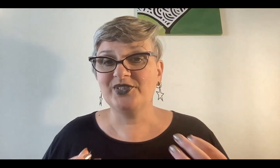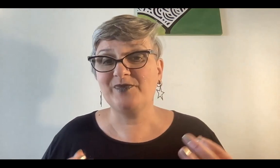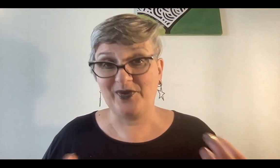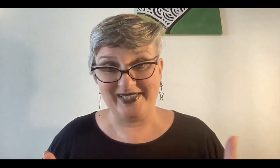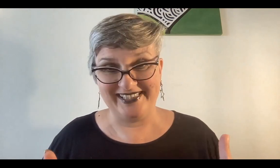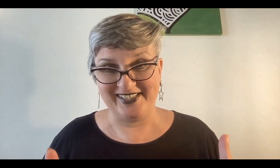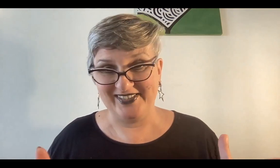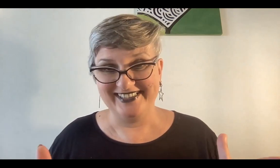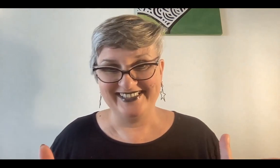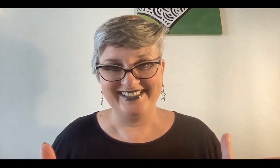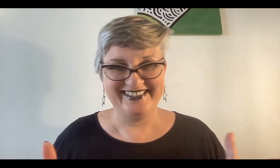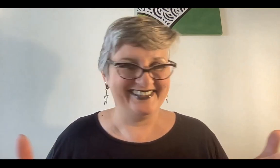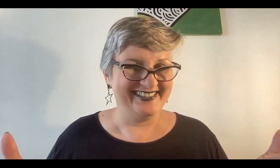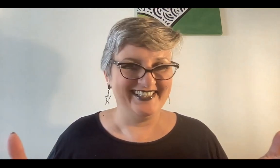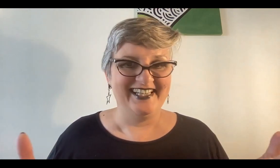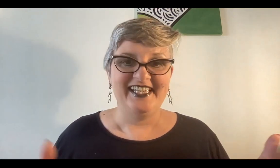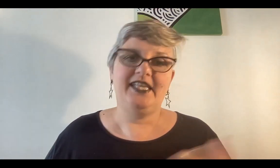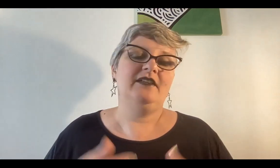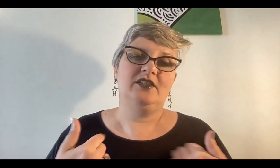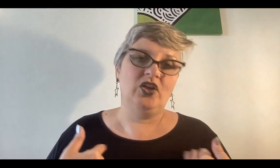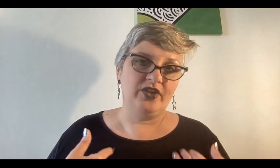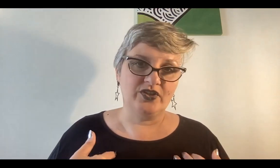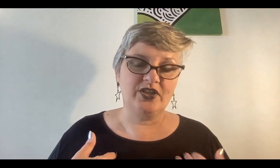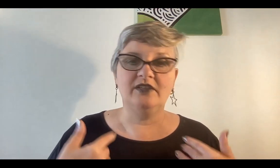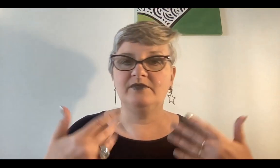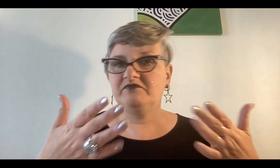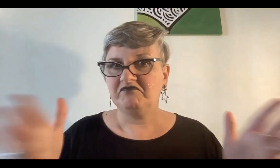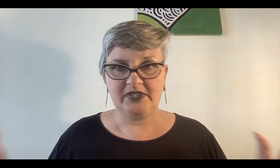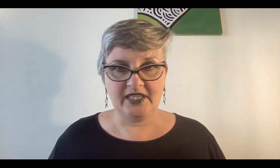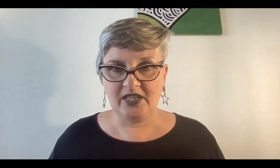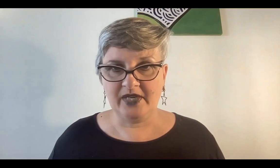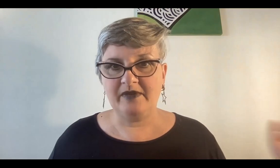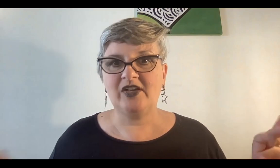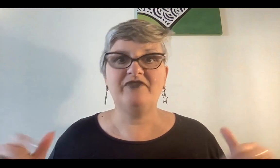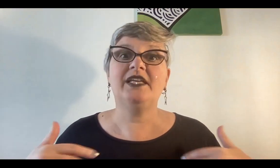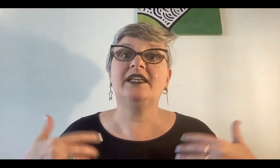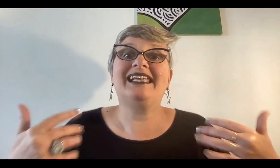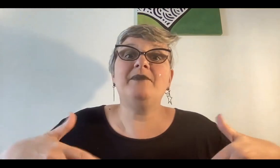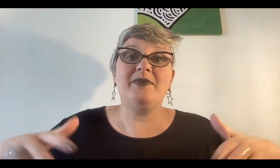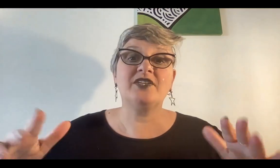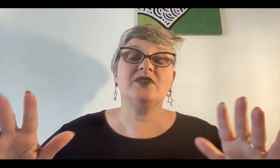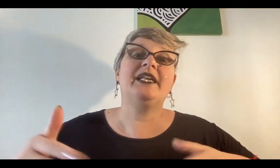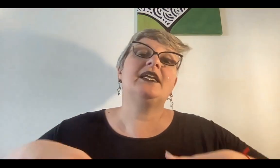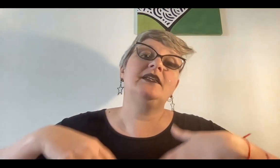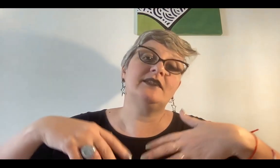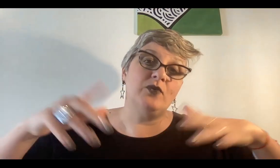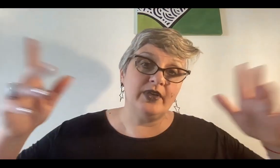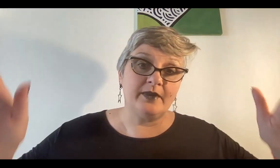concepto cuántico. Y no lo digo yo, te tiro una bibliografía de qué me baso para el que dice, uuuh, esta